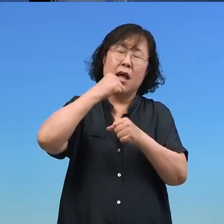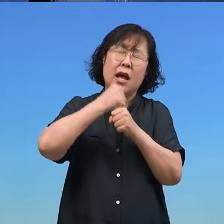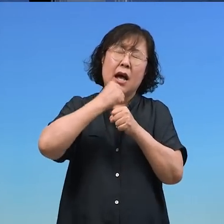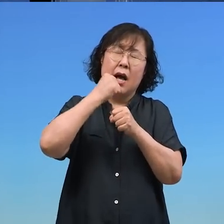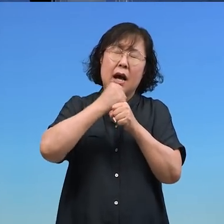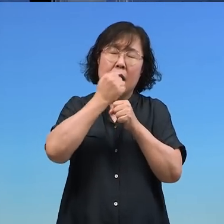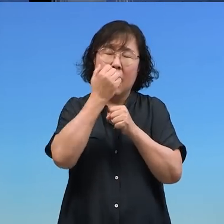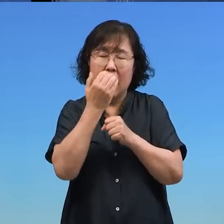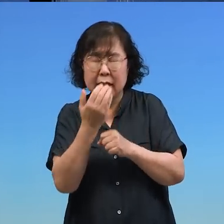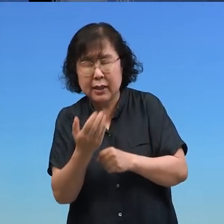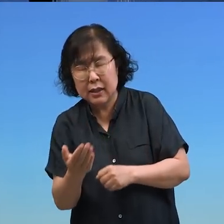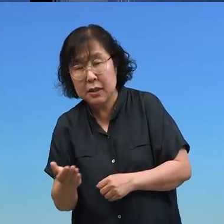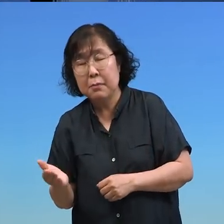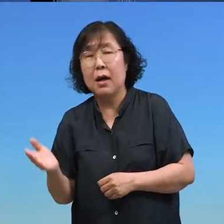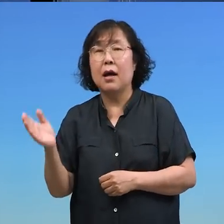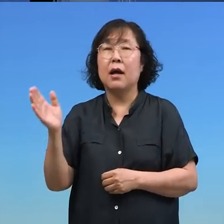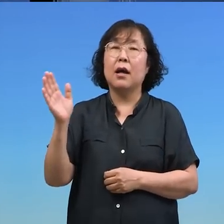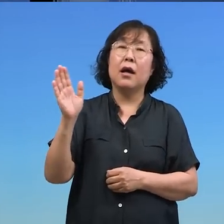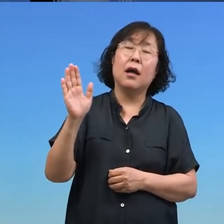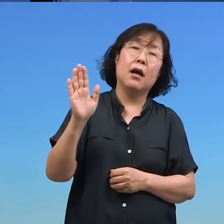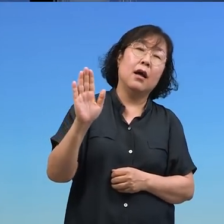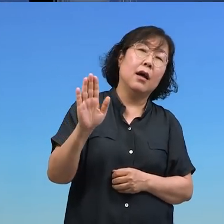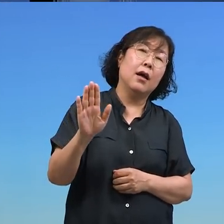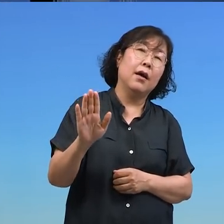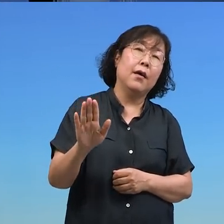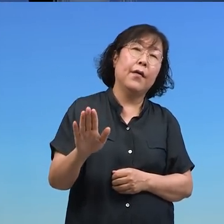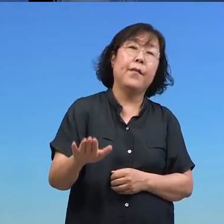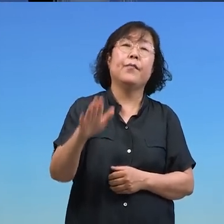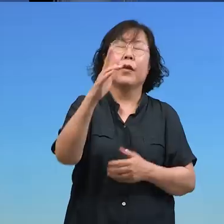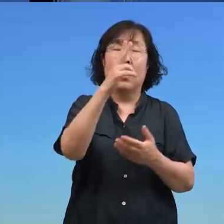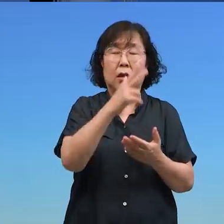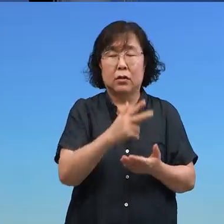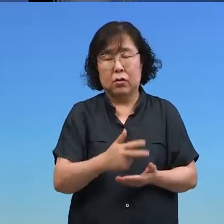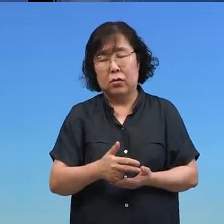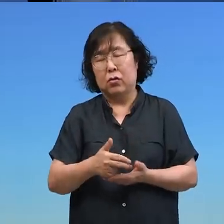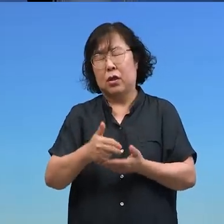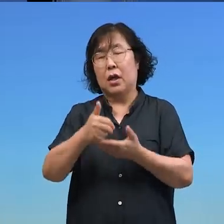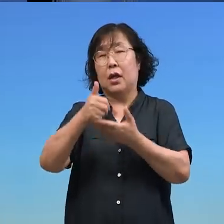여러분 두려움이 밀려올 때마다 주님을 신뢰함으로